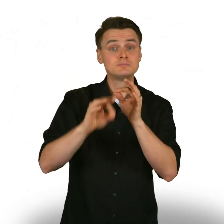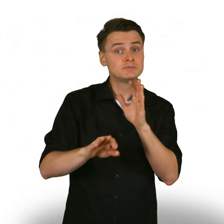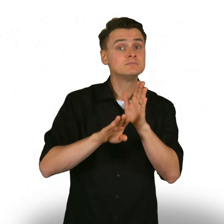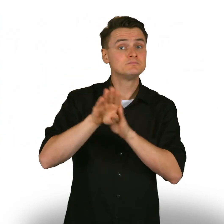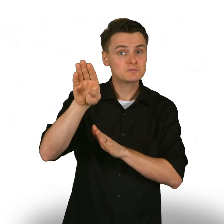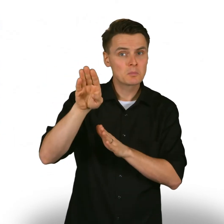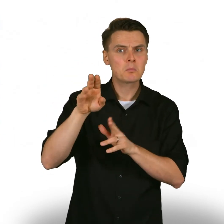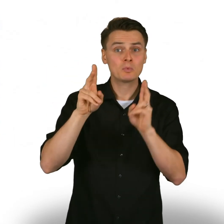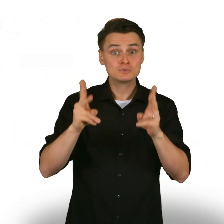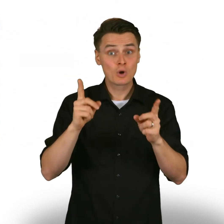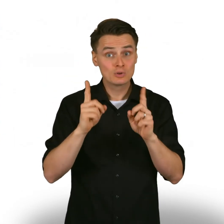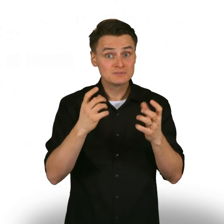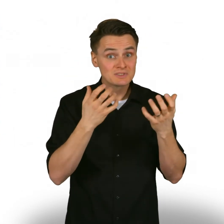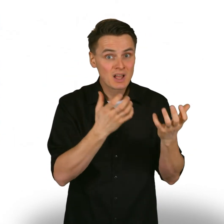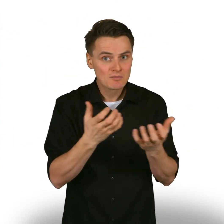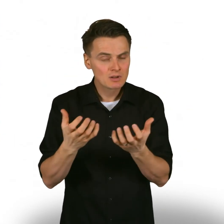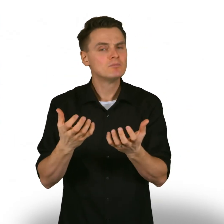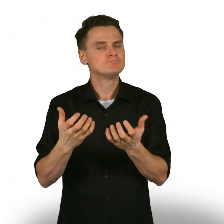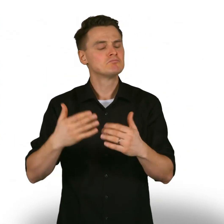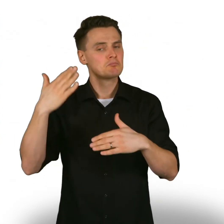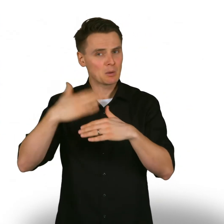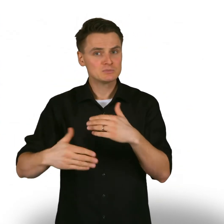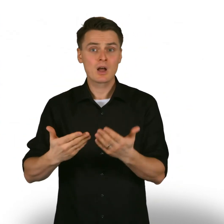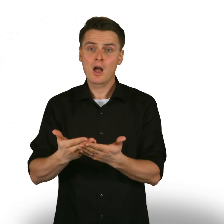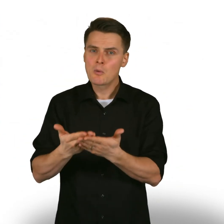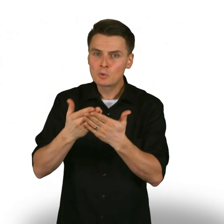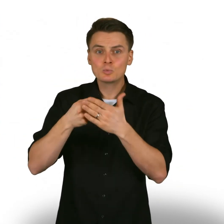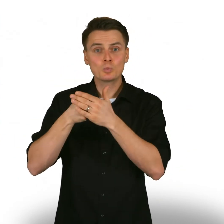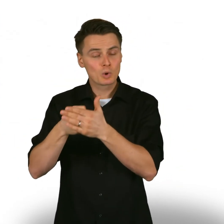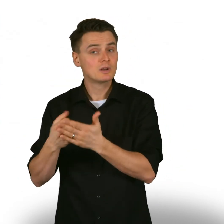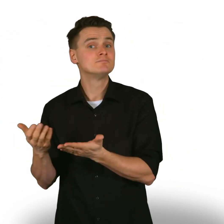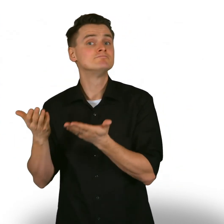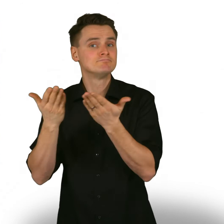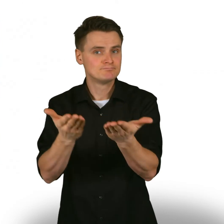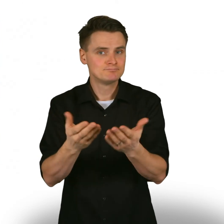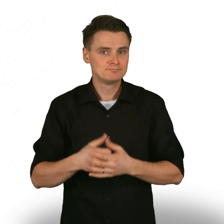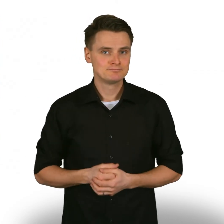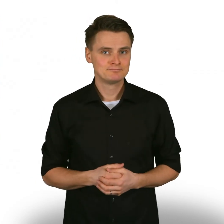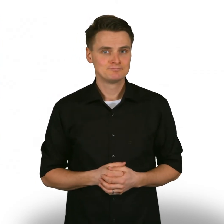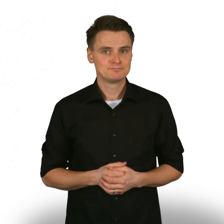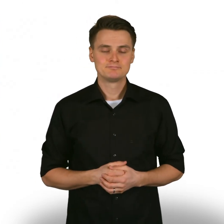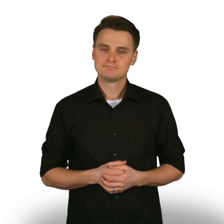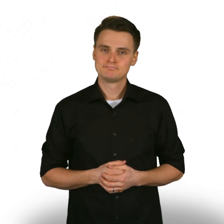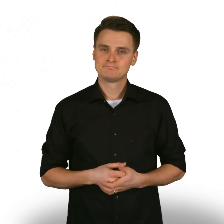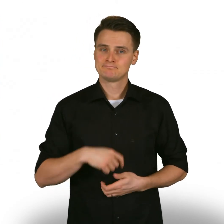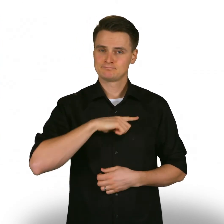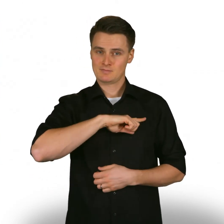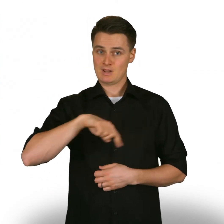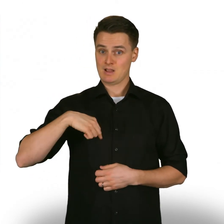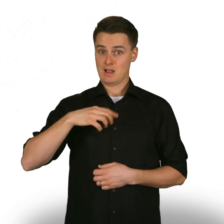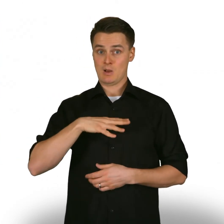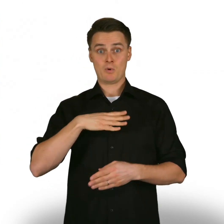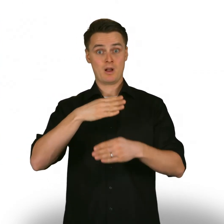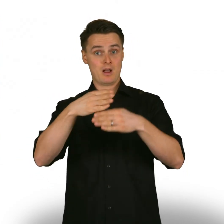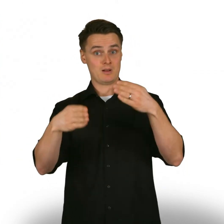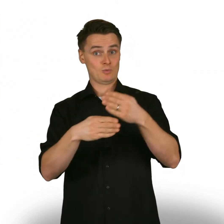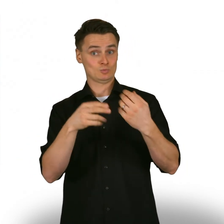riippumatta ja jossa apu ja tuki ovat tarvittaessa valmiina. Haluamme rakentaa